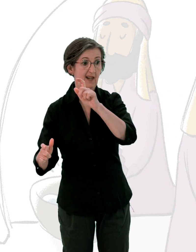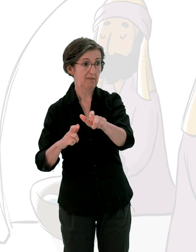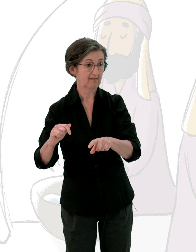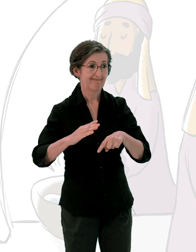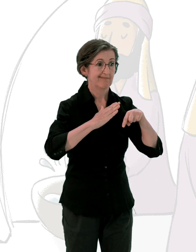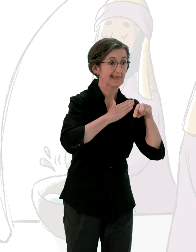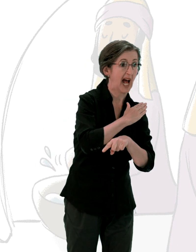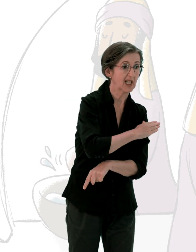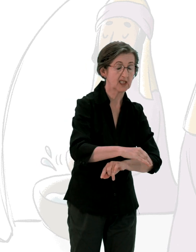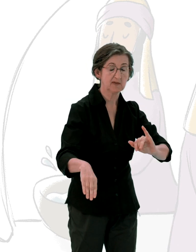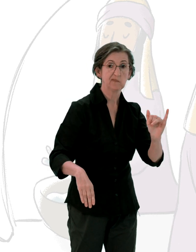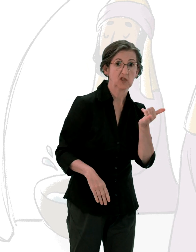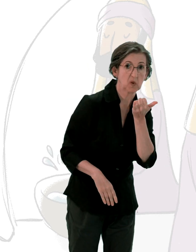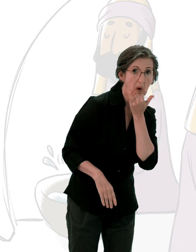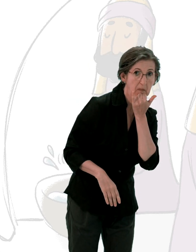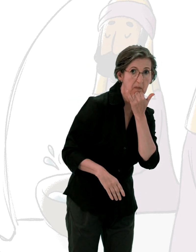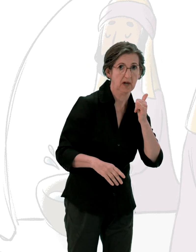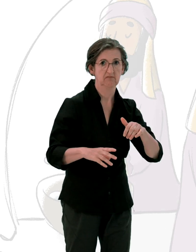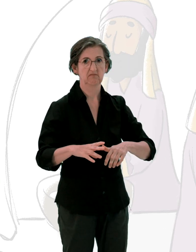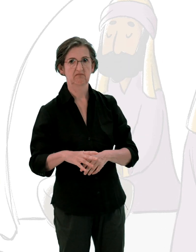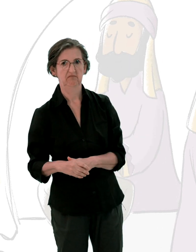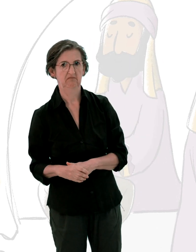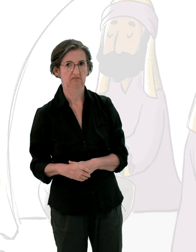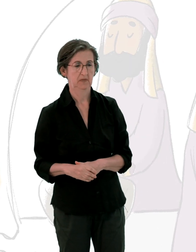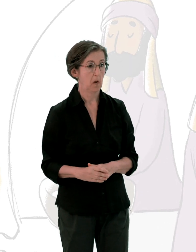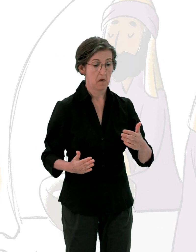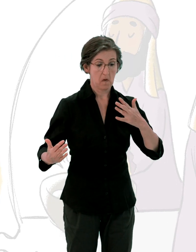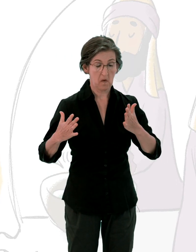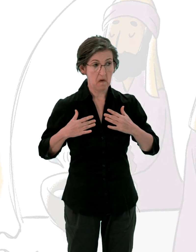Ils font du mal aux autres Ils les trompent